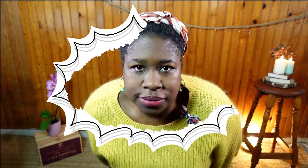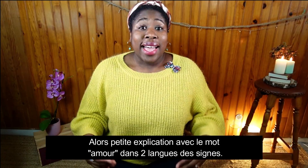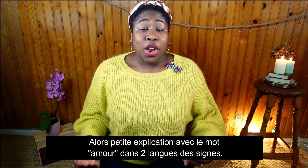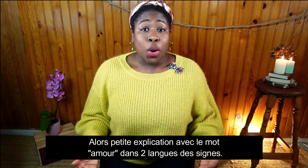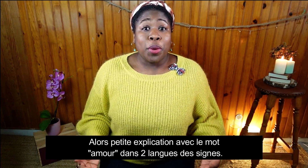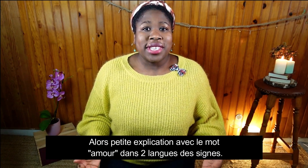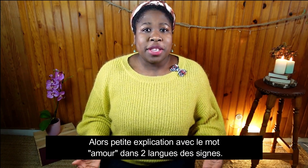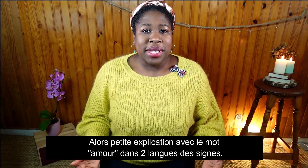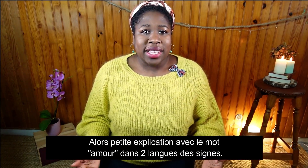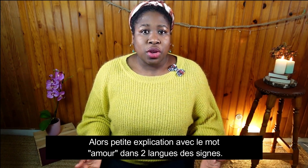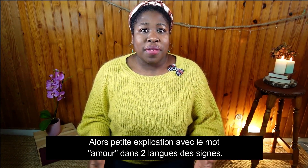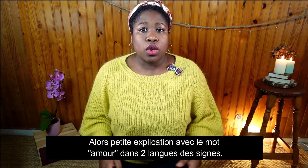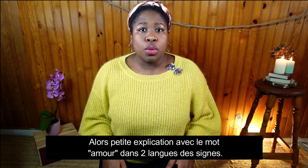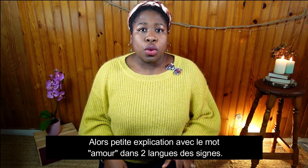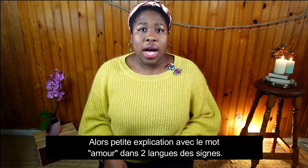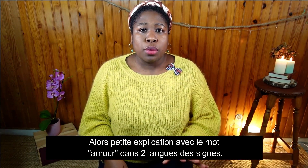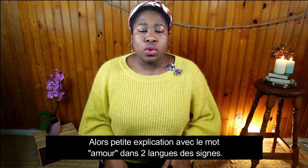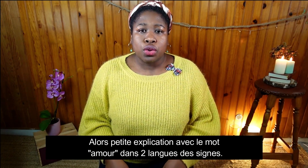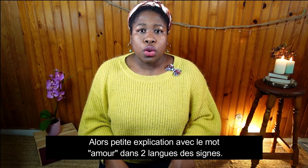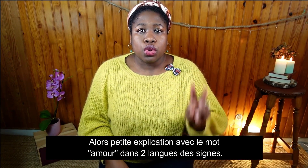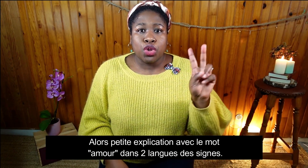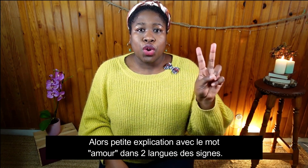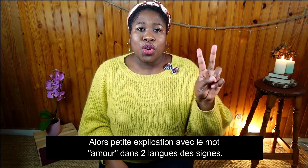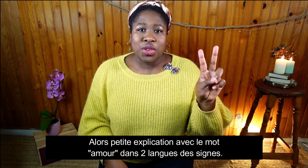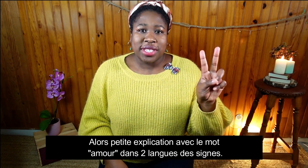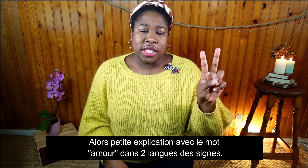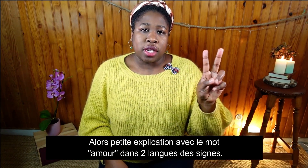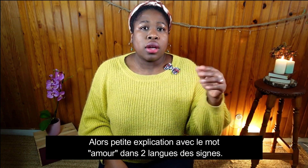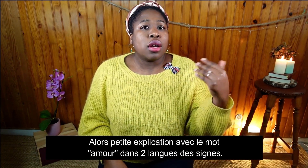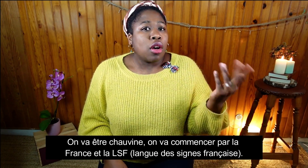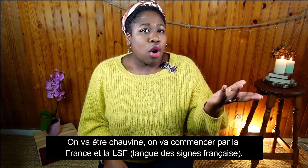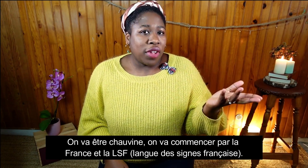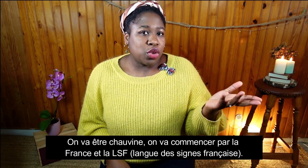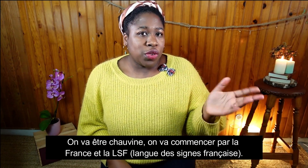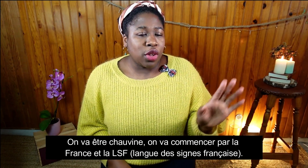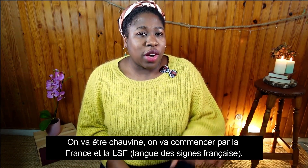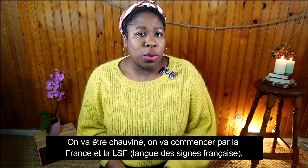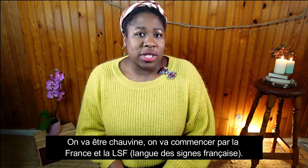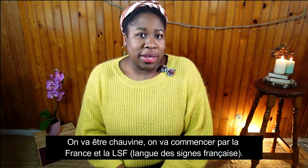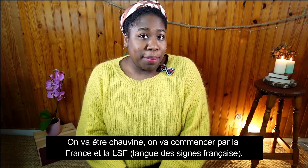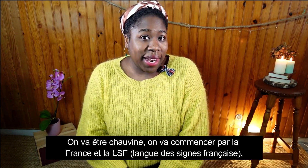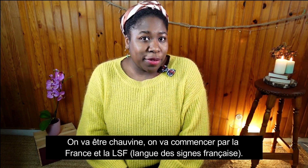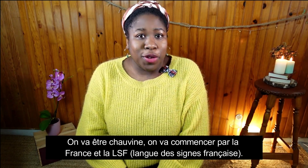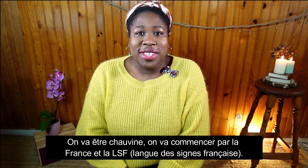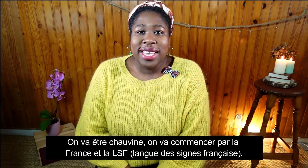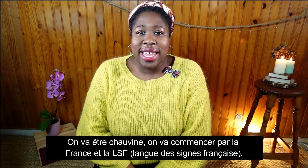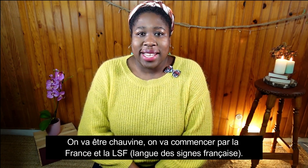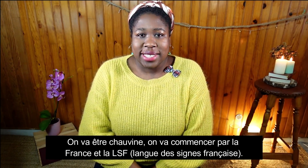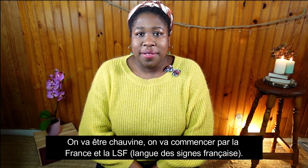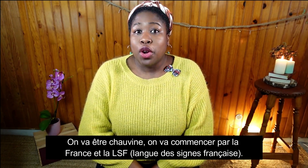Alors petite explication avec le mot amour dans deux langues des signes. On va être chauvines, on va commencer par la France et la LSF,